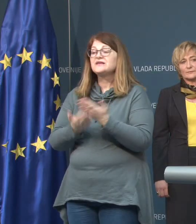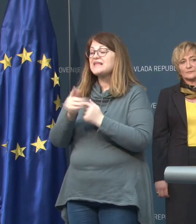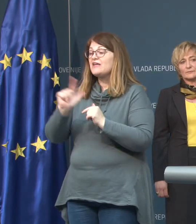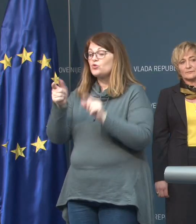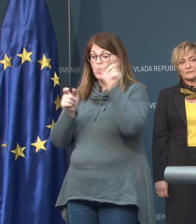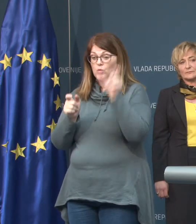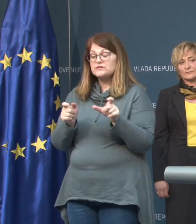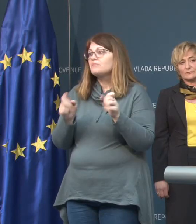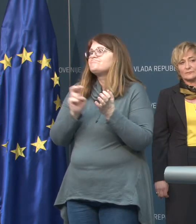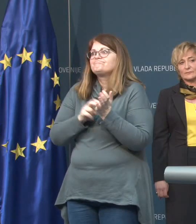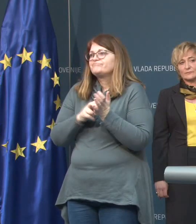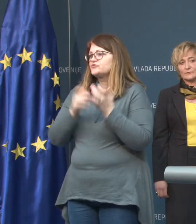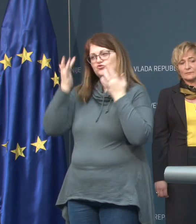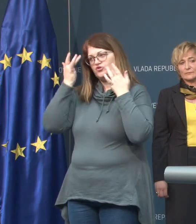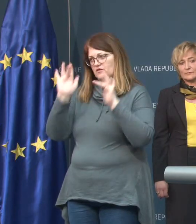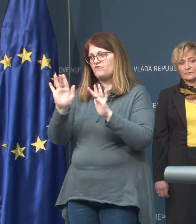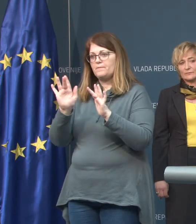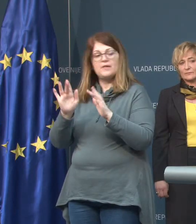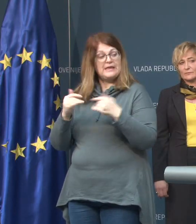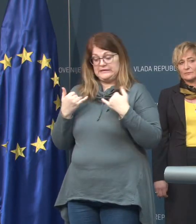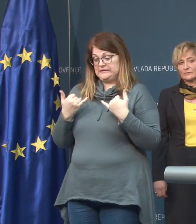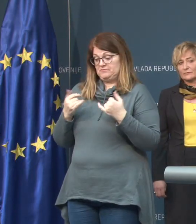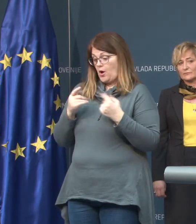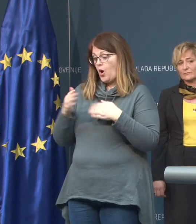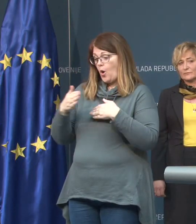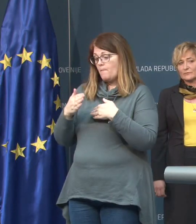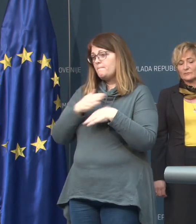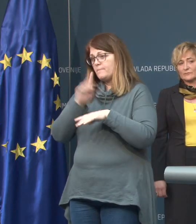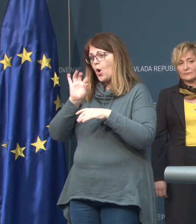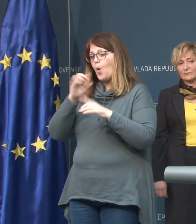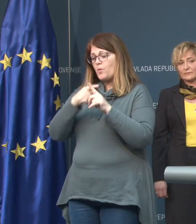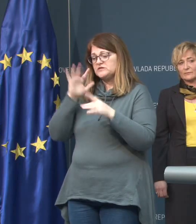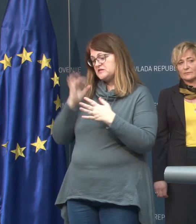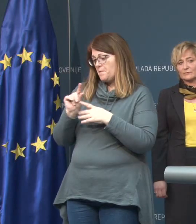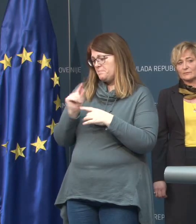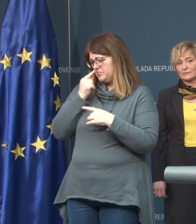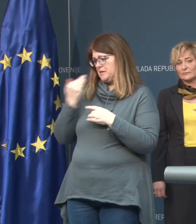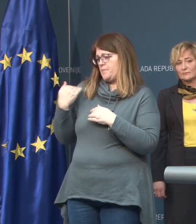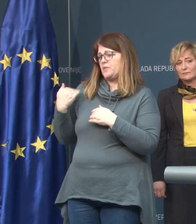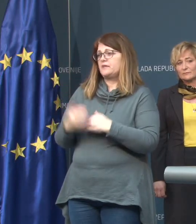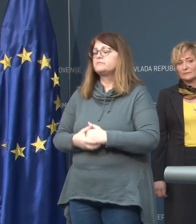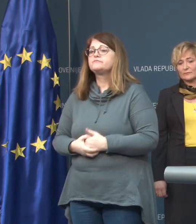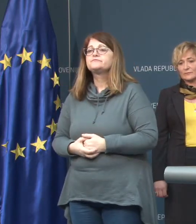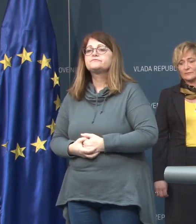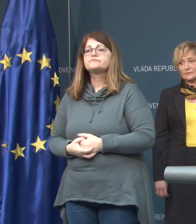drugo osebo vam ta trenutek podatkov še ne moram dati, ker sem ravno tako o pozitivnosti izvedela spravkar.